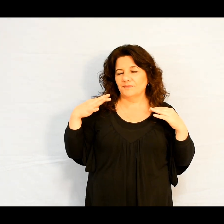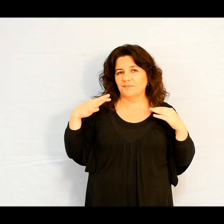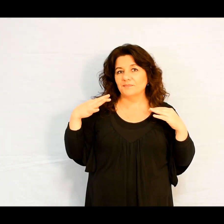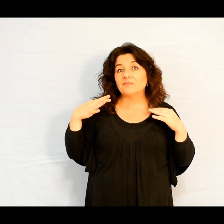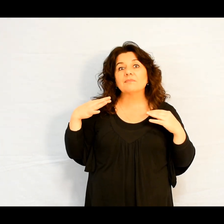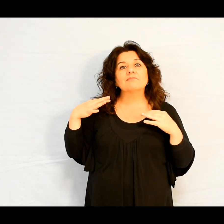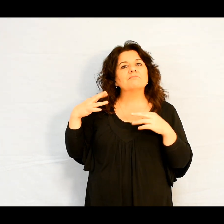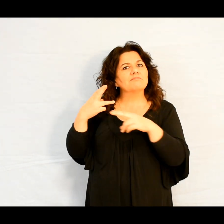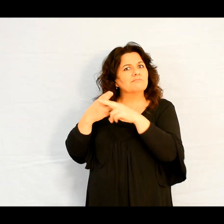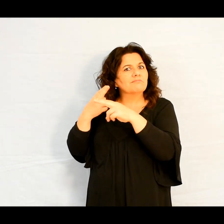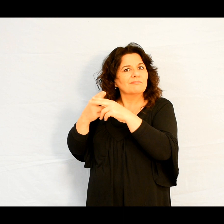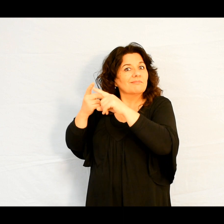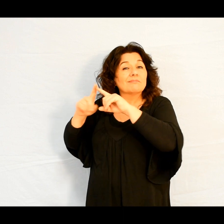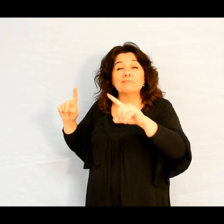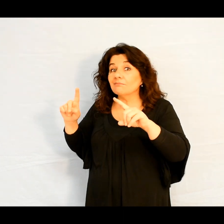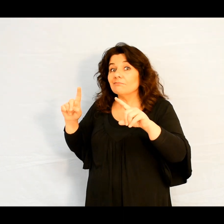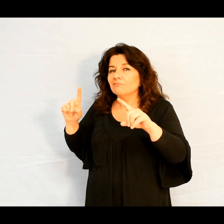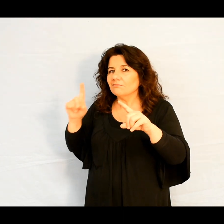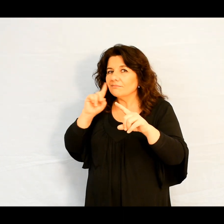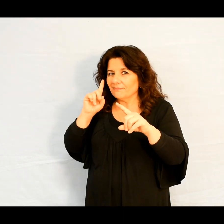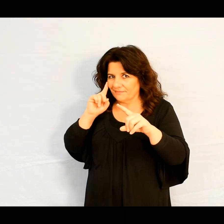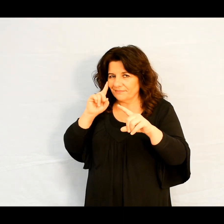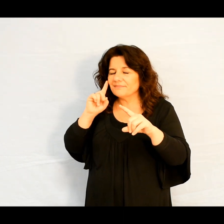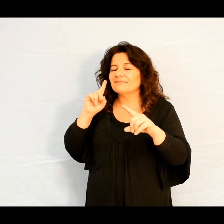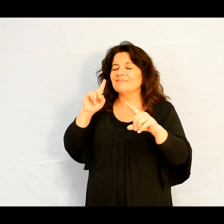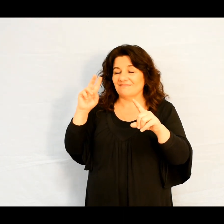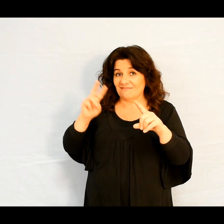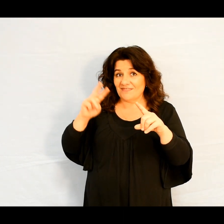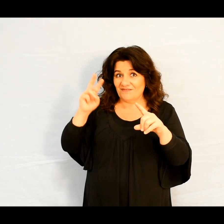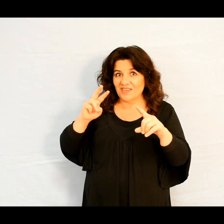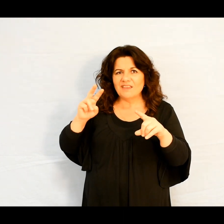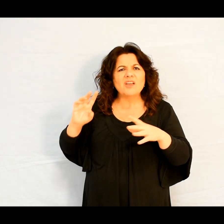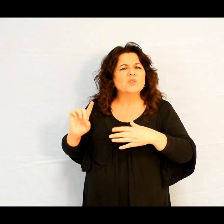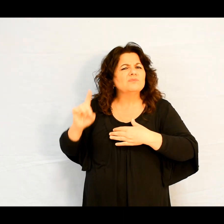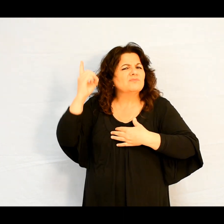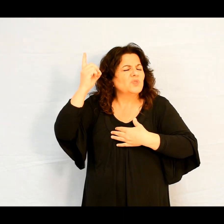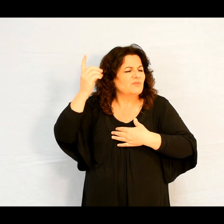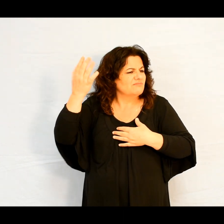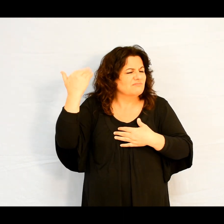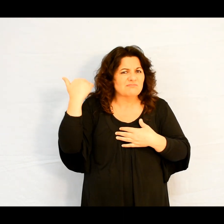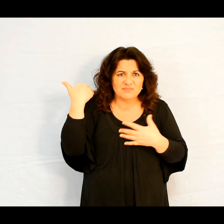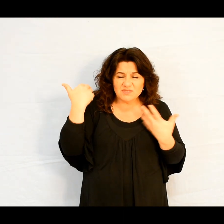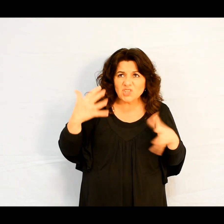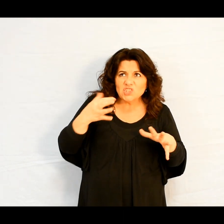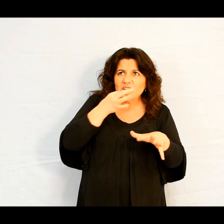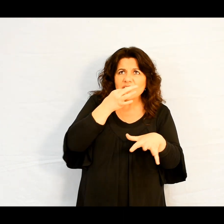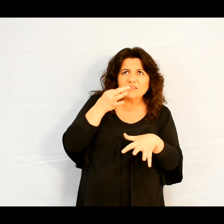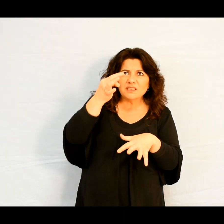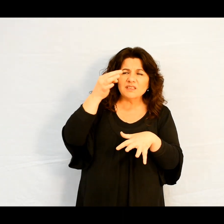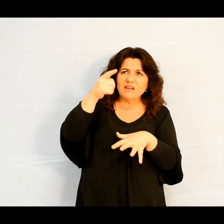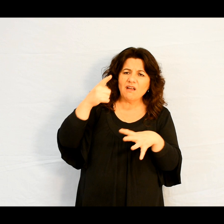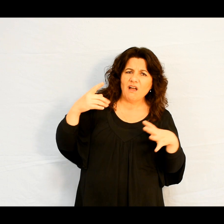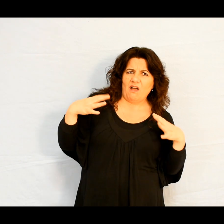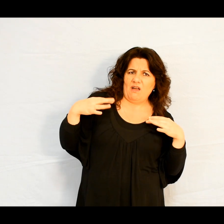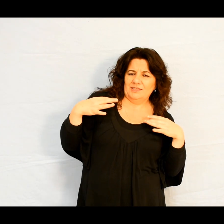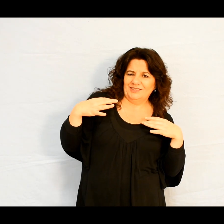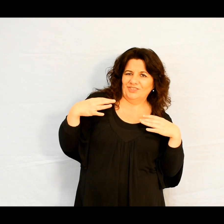En effet, Dieu déclare-t-il jamais à un ange « Tu es mon Fils,